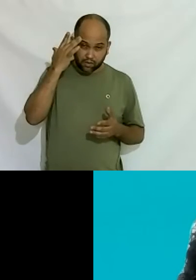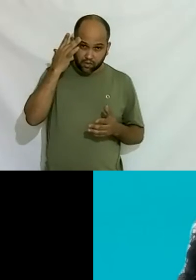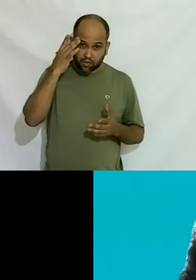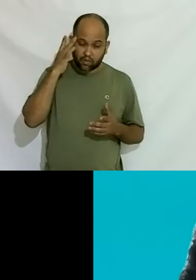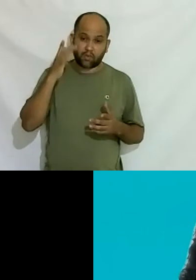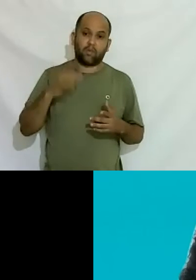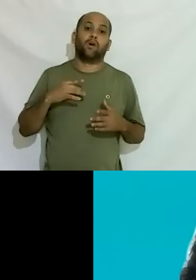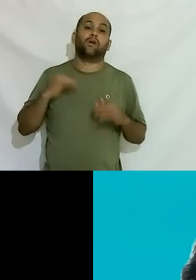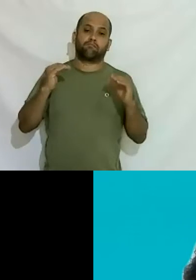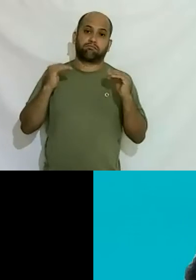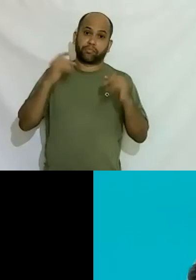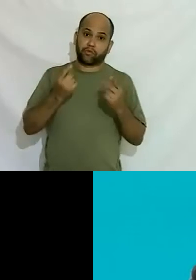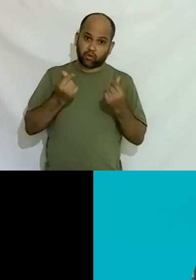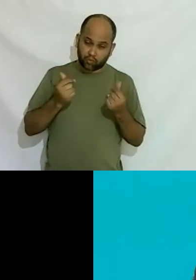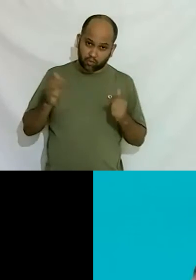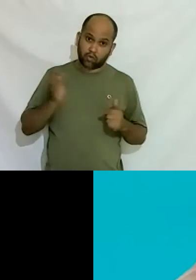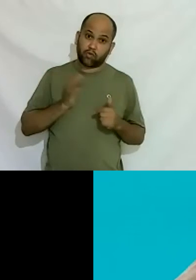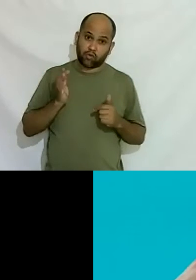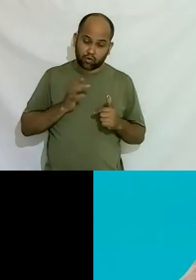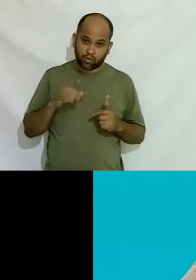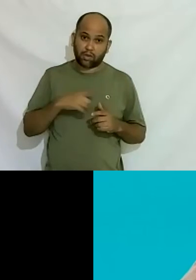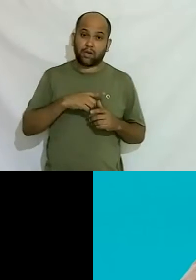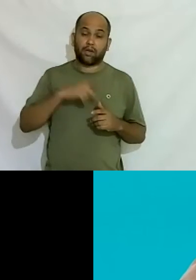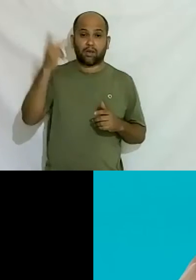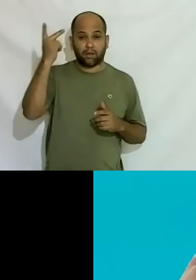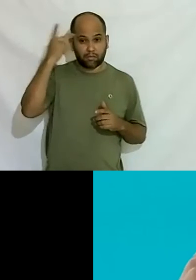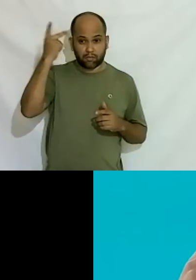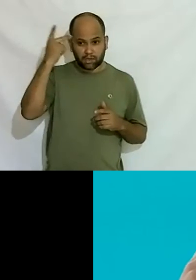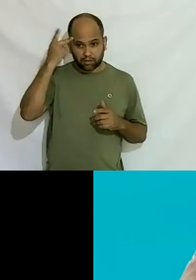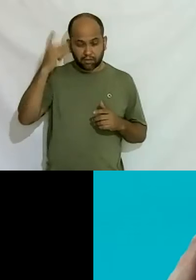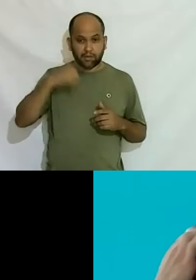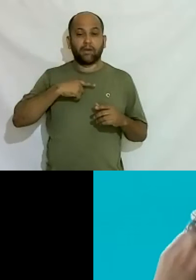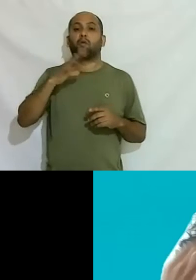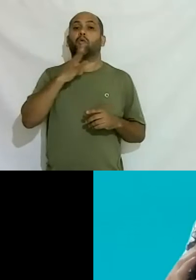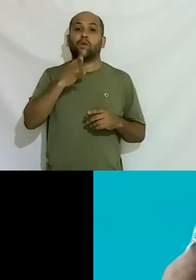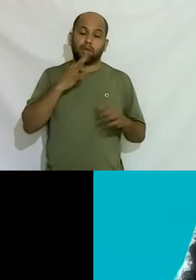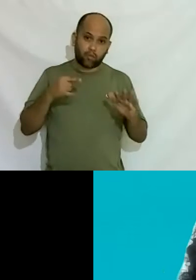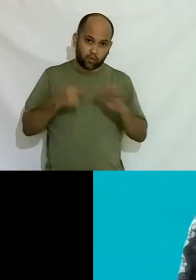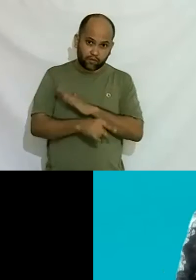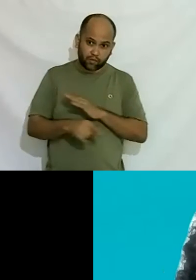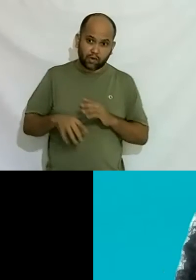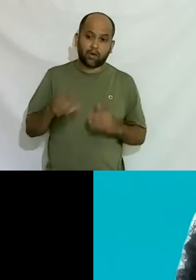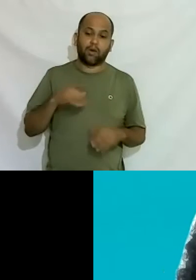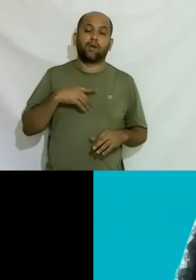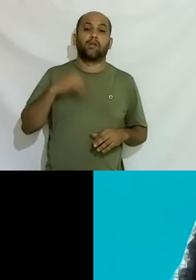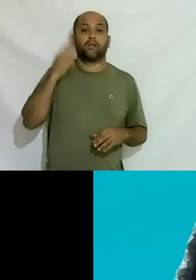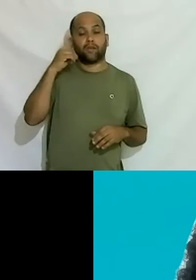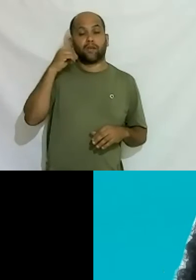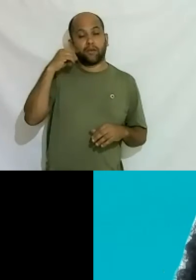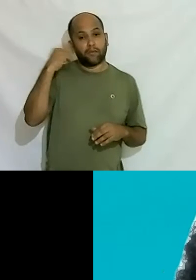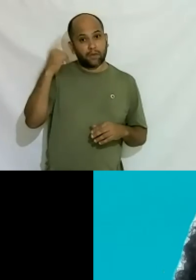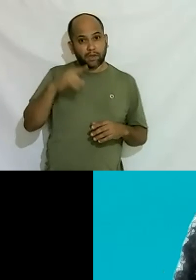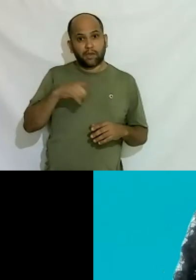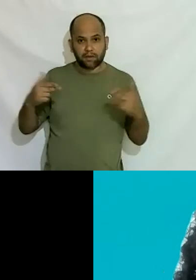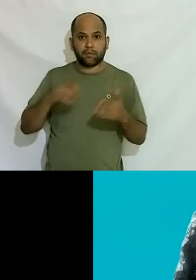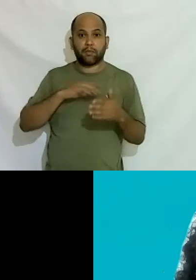que também é importante ter todos os instrumentos para poder enfrentar o preconceito quando alguém me discrimina eu sei os